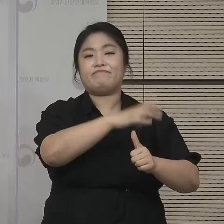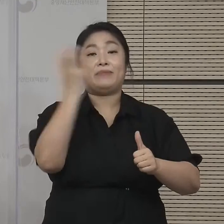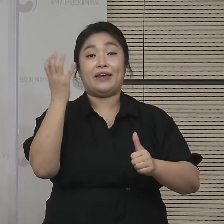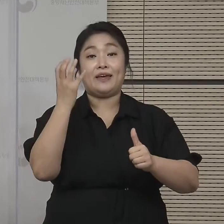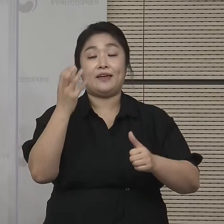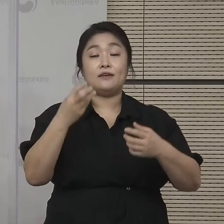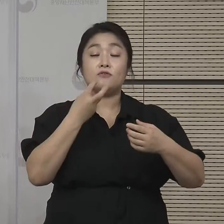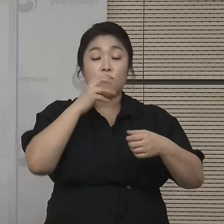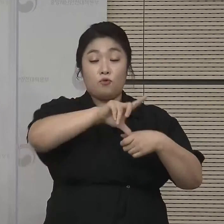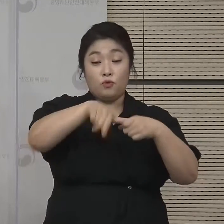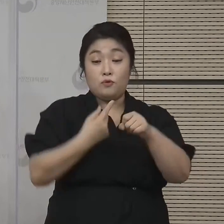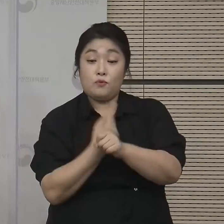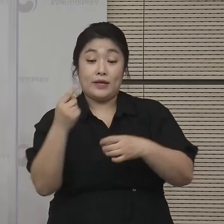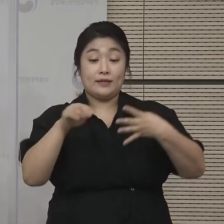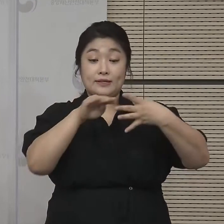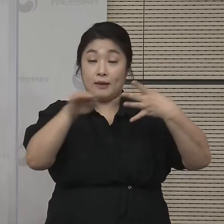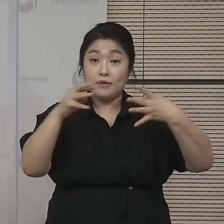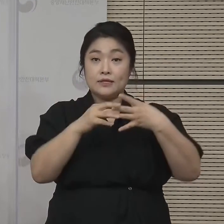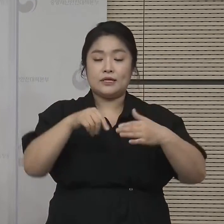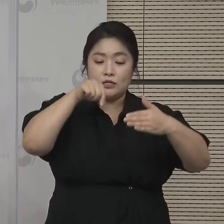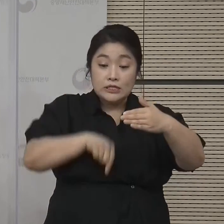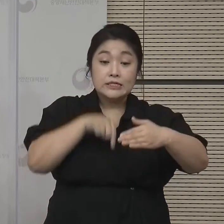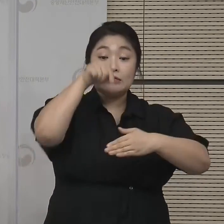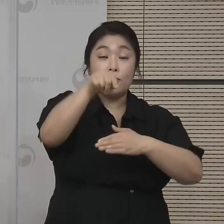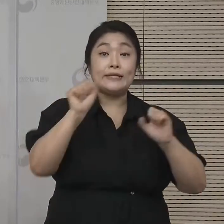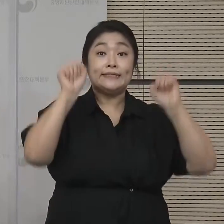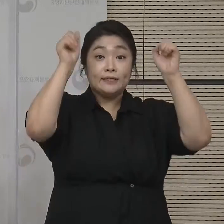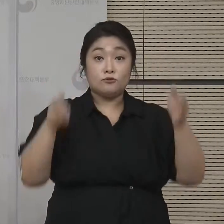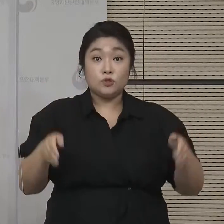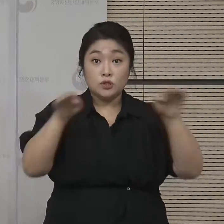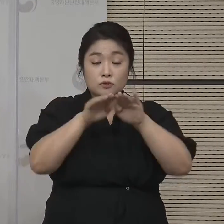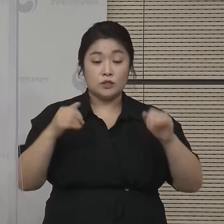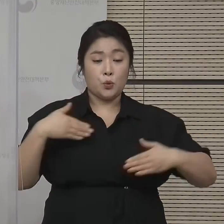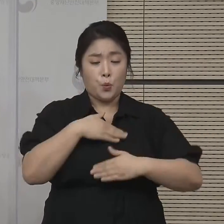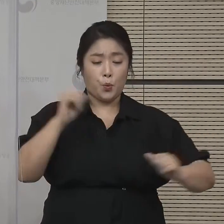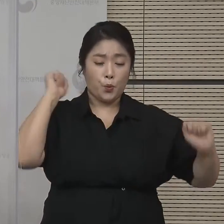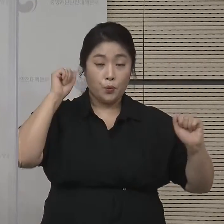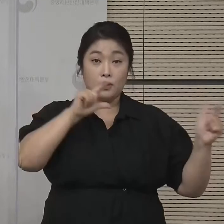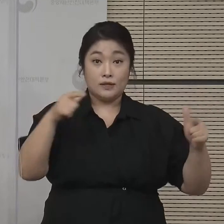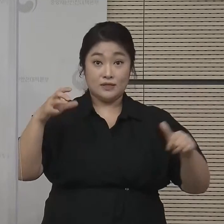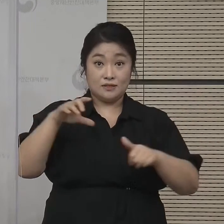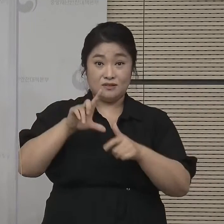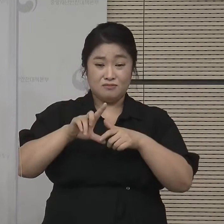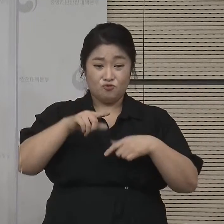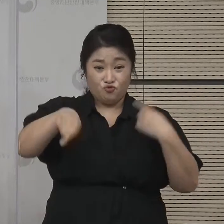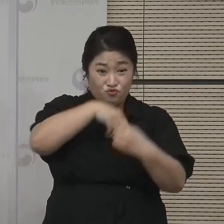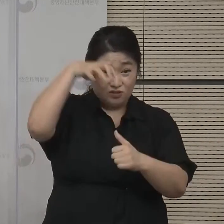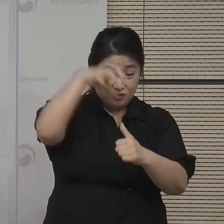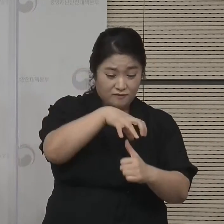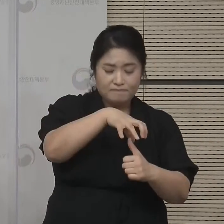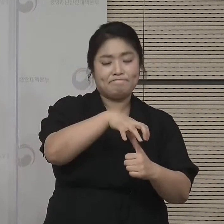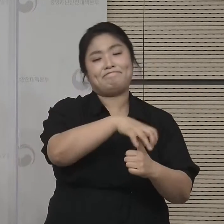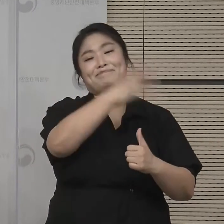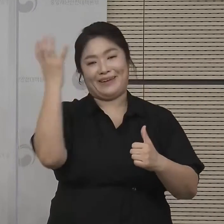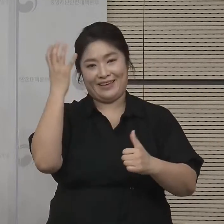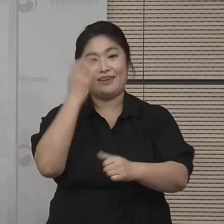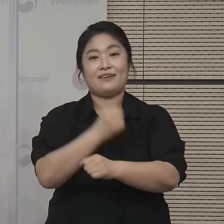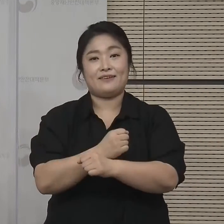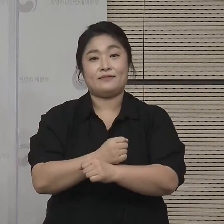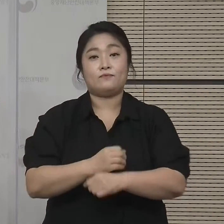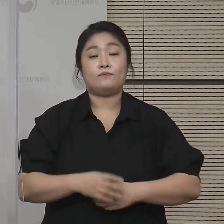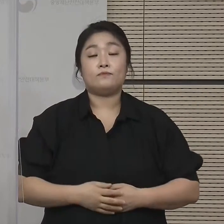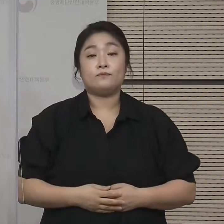3단계 비수도권 지역의 실내, 실외, 체육시설의 샤워실 운영 제한을 이번에는 해제도록 하였습니다.